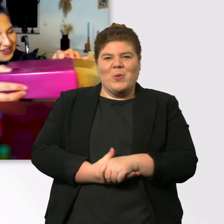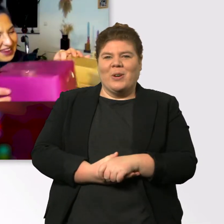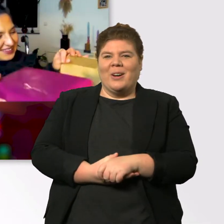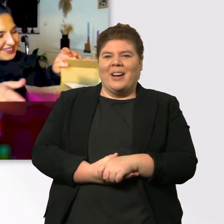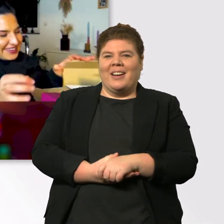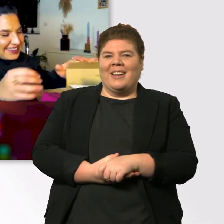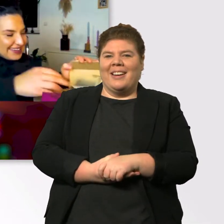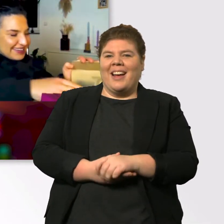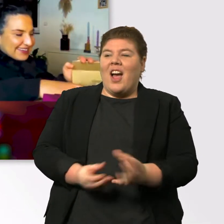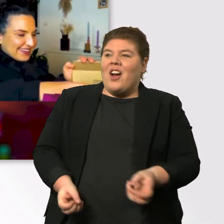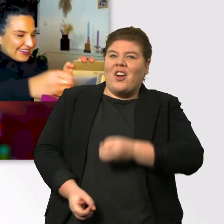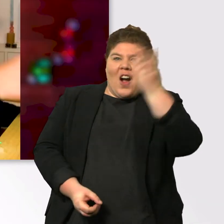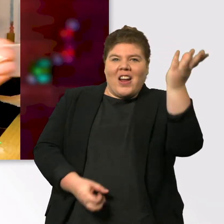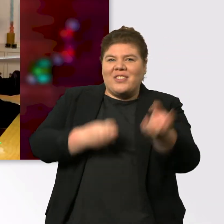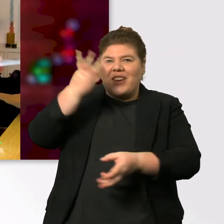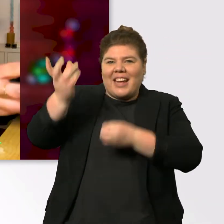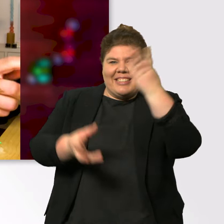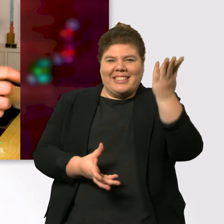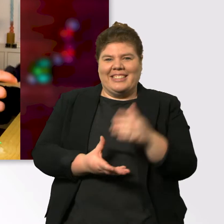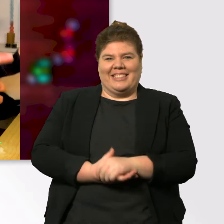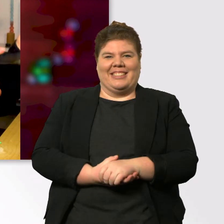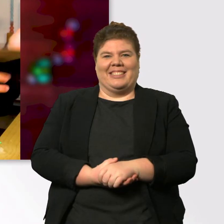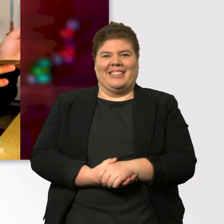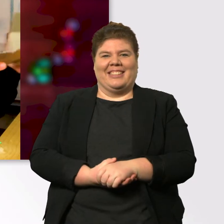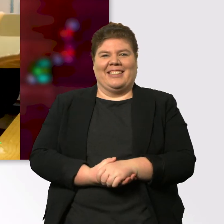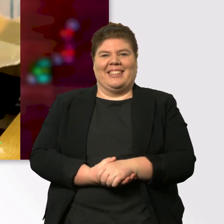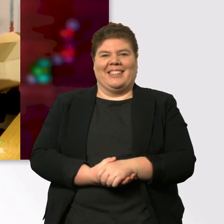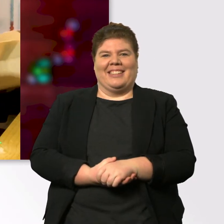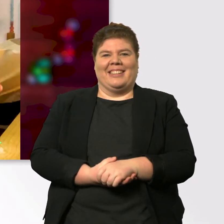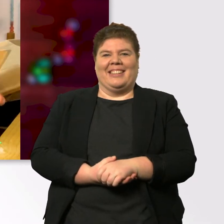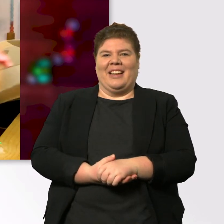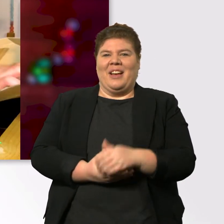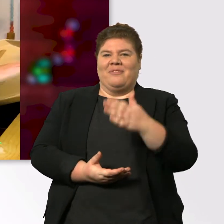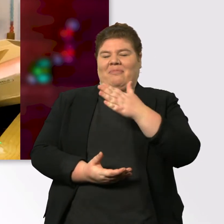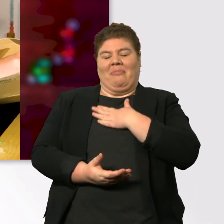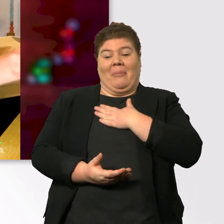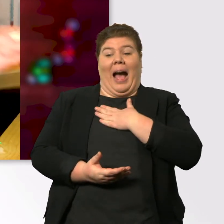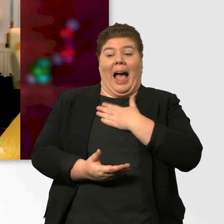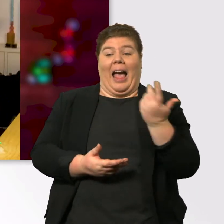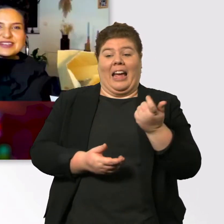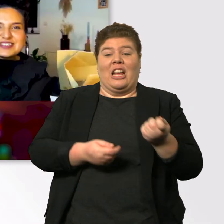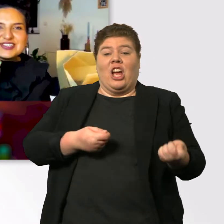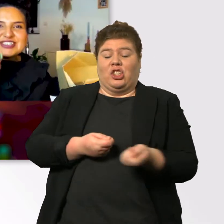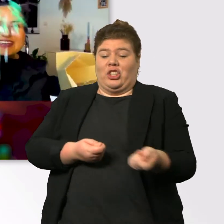Konfetti! Ach, da freut sich mein Staubsauger. Hier wird er schön.